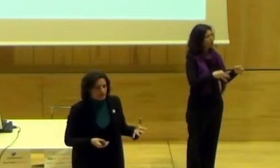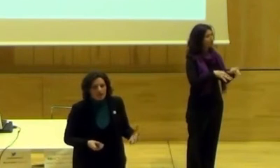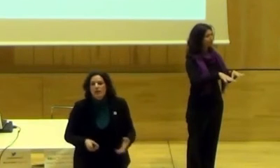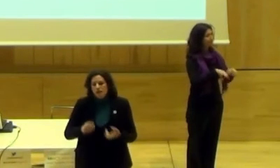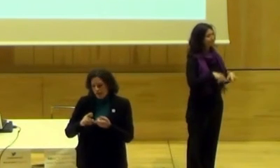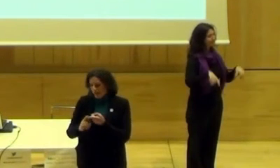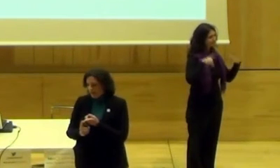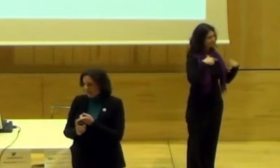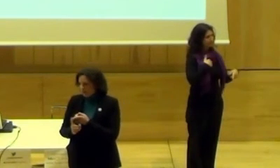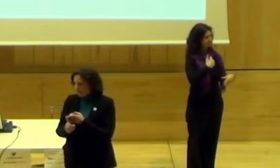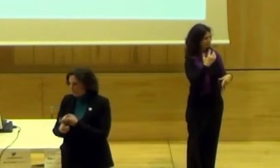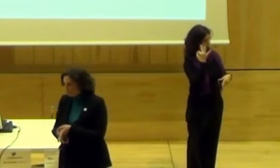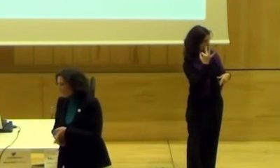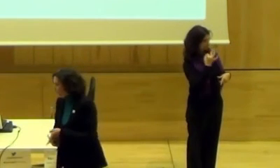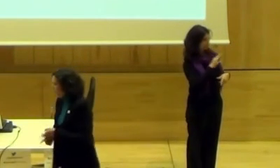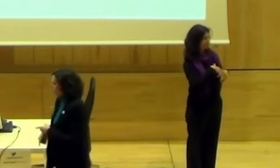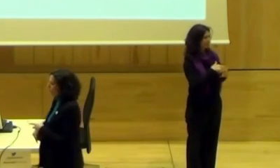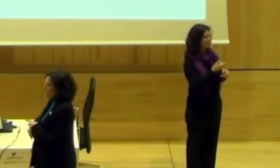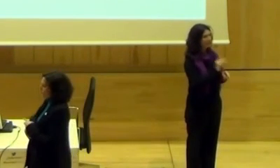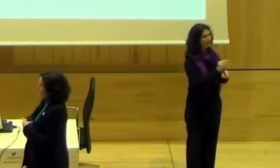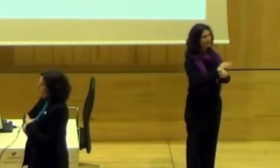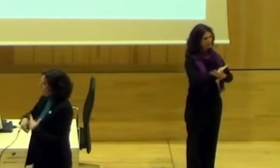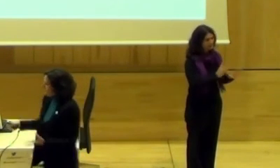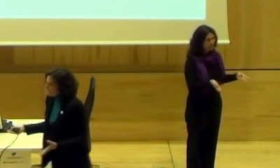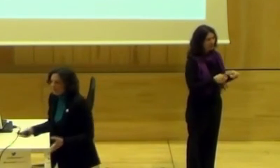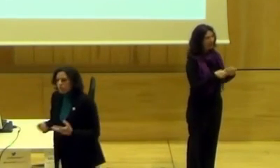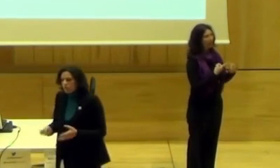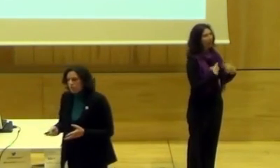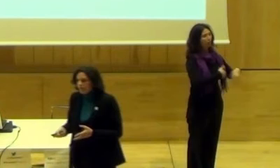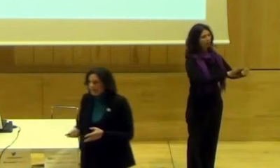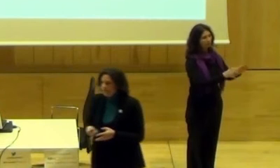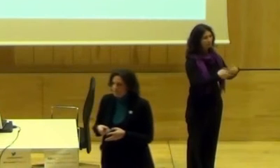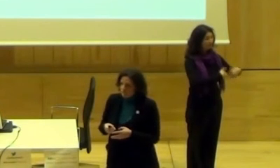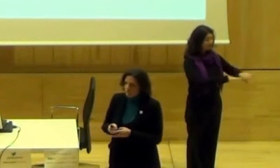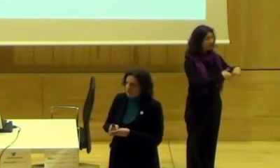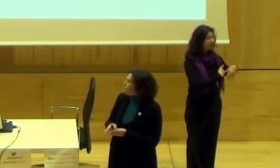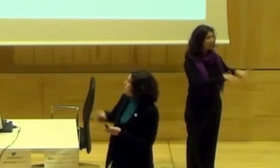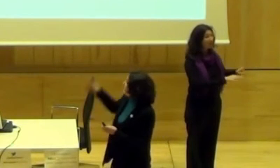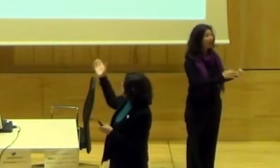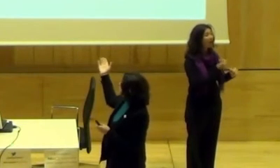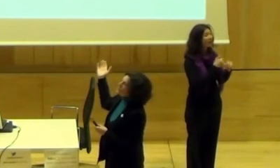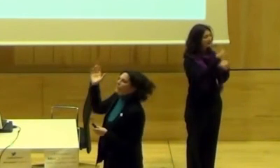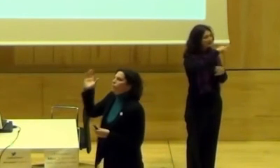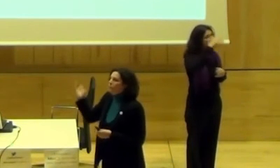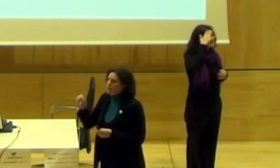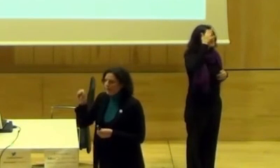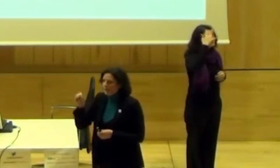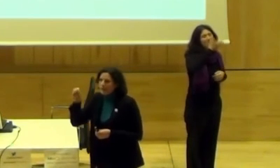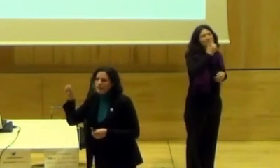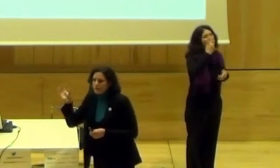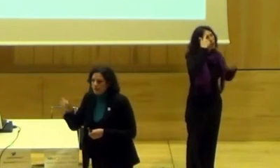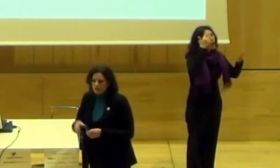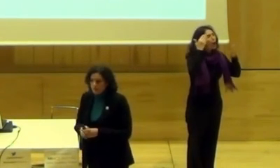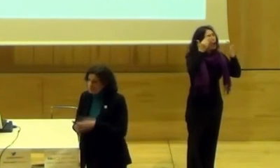por la mujer, la actividad femenina. El poco mantenimiento, la desidia, todo eso al final, imaginaros, no sé,